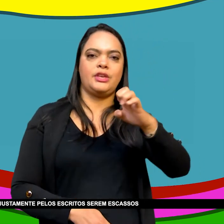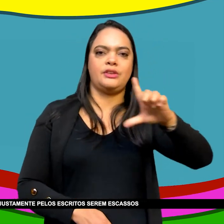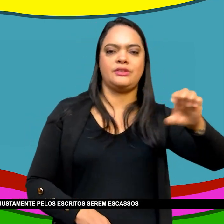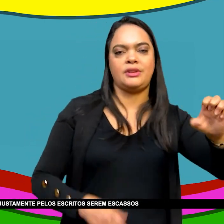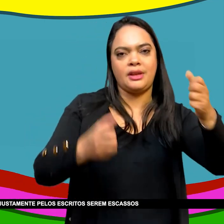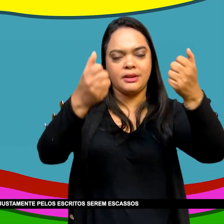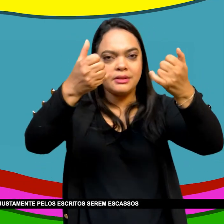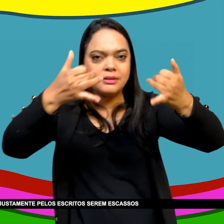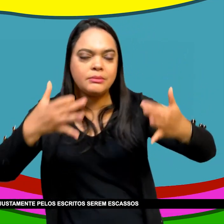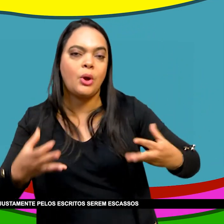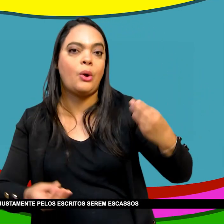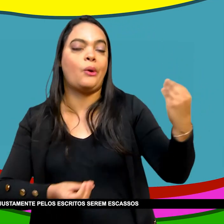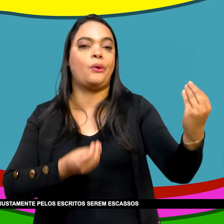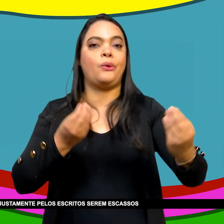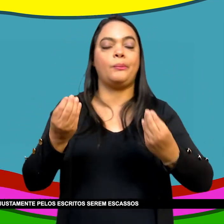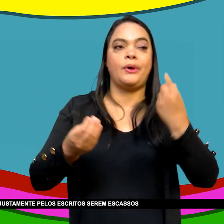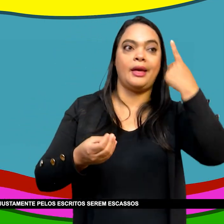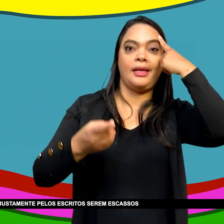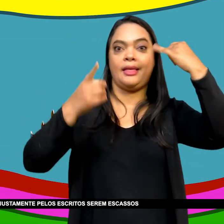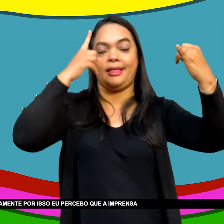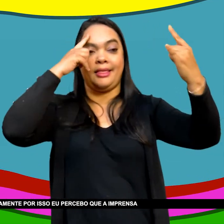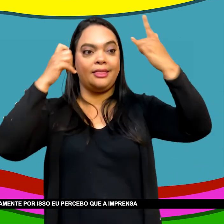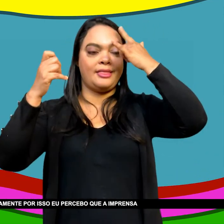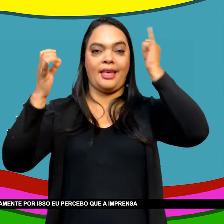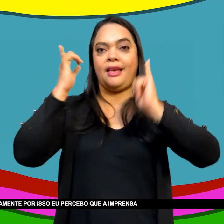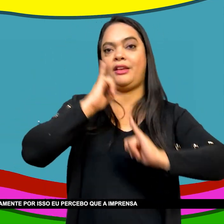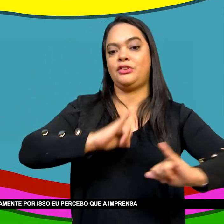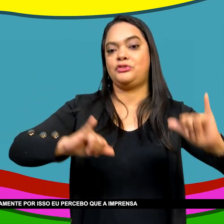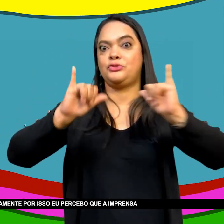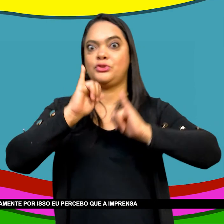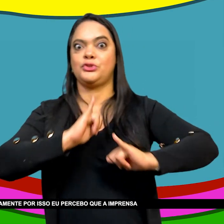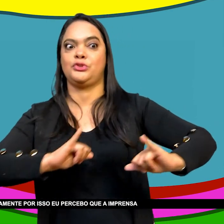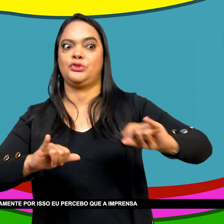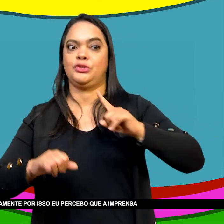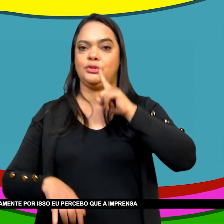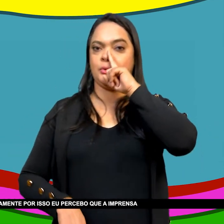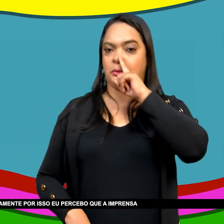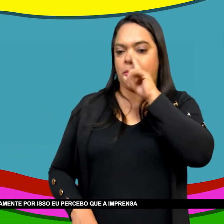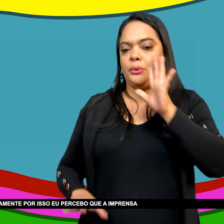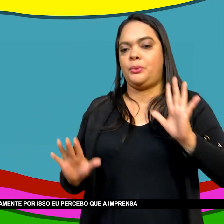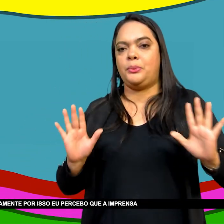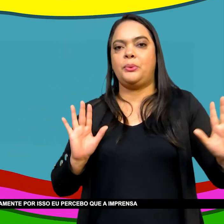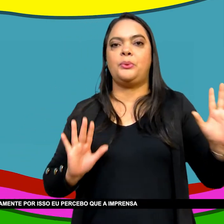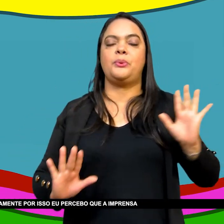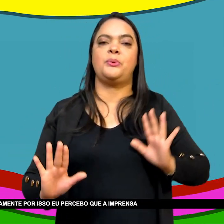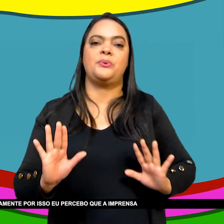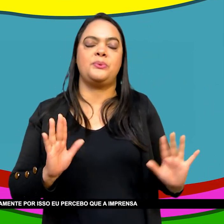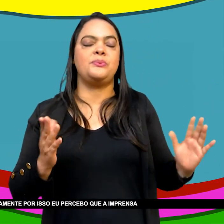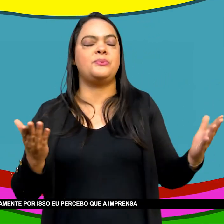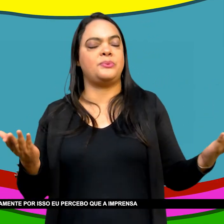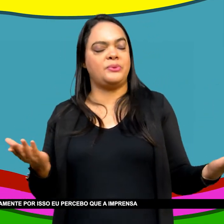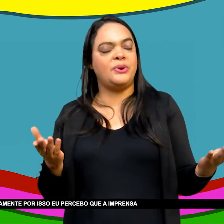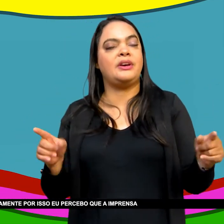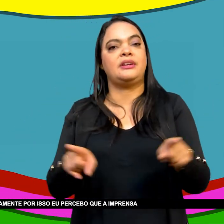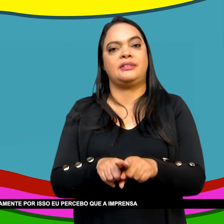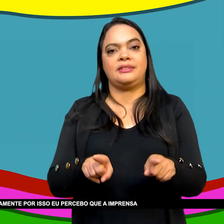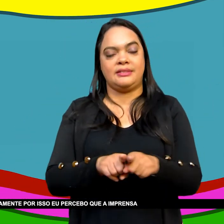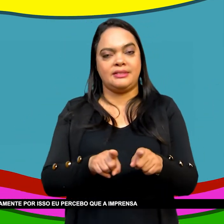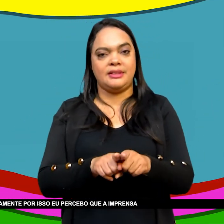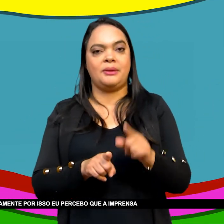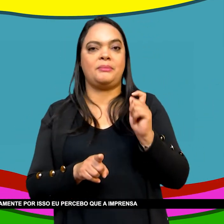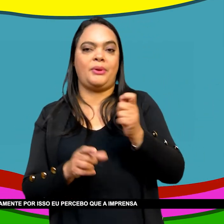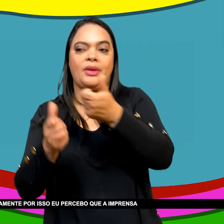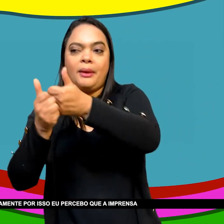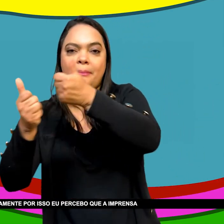Para os escritos Serem escassos Os manuscritos Nem os impressos Mais ainda Mas justamente Por isso